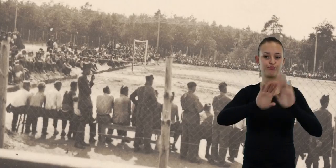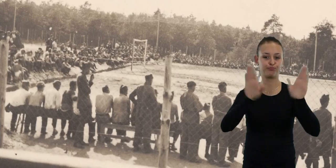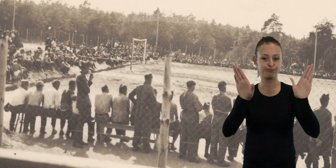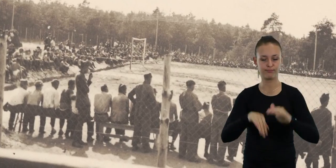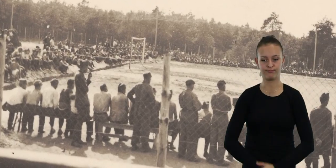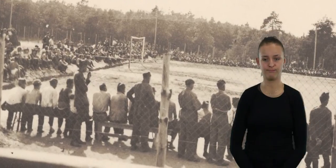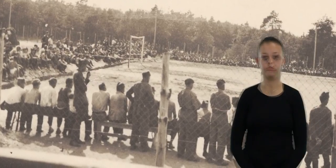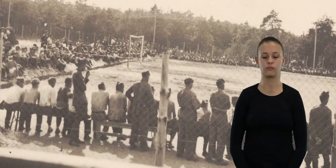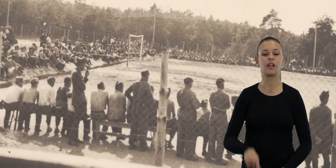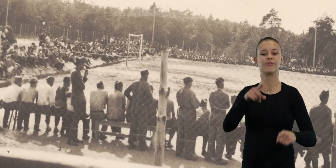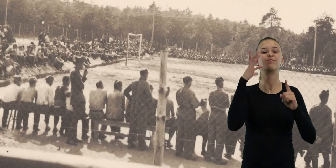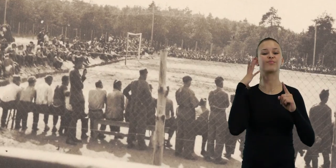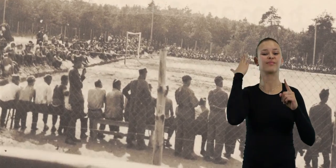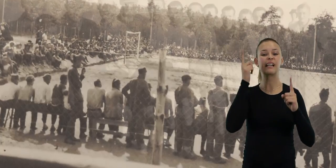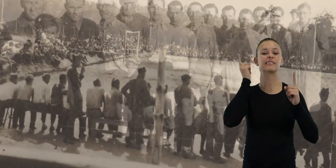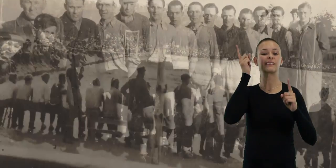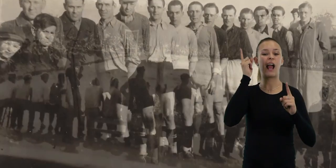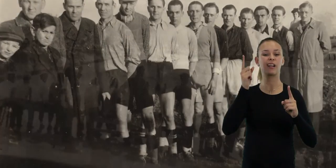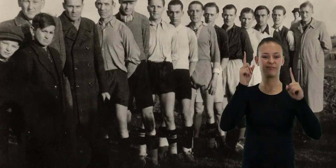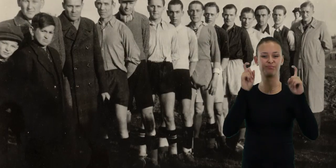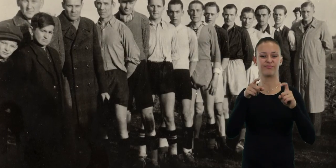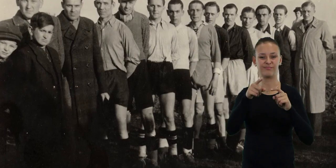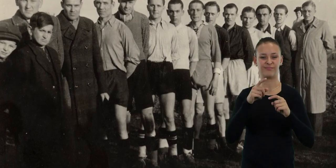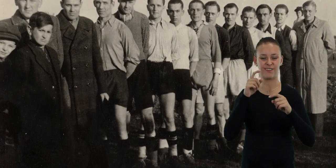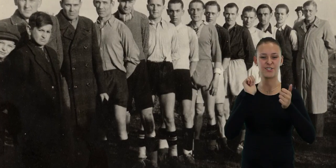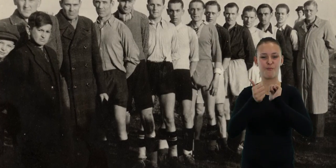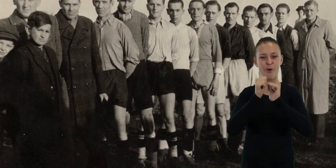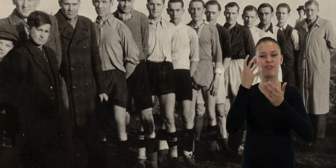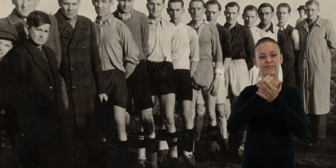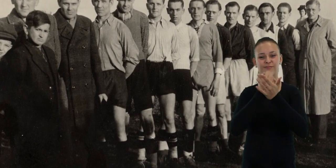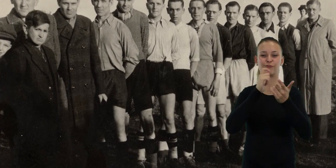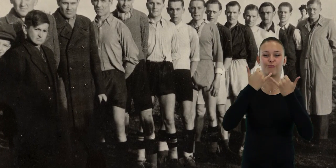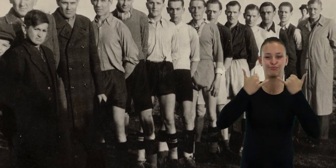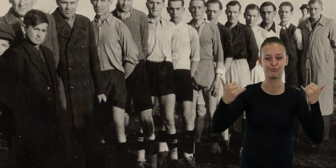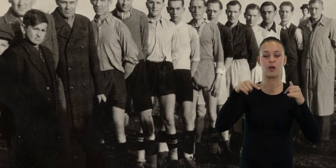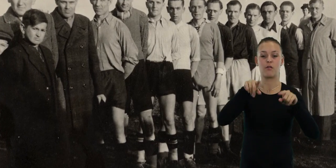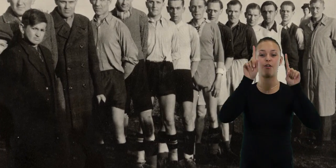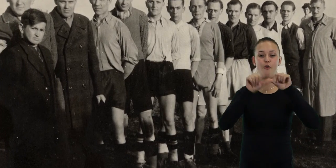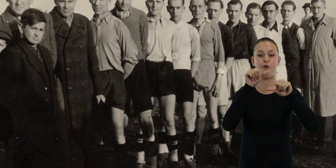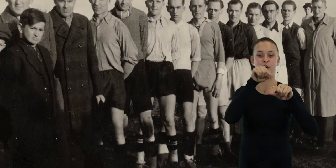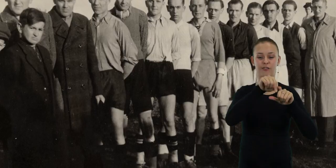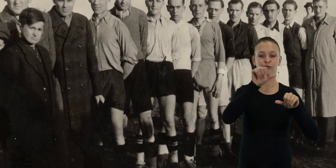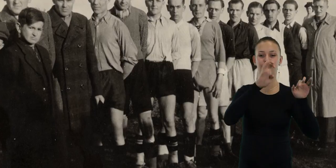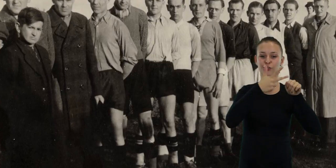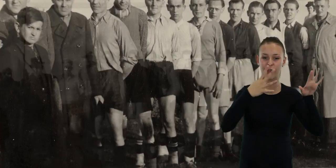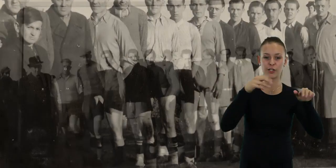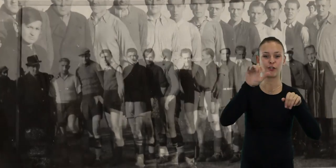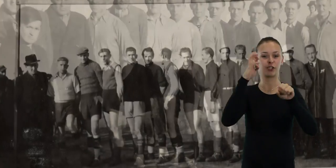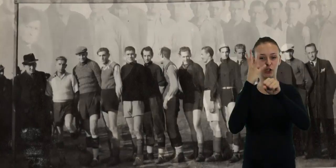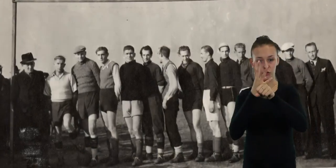Pomimo zakazu aktywności sportowej ludności polskiej, już na przełomie 1939 i